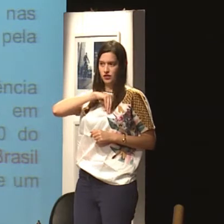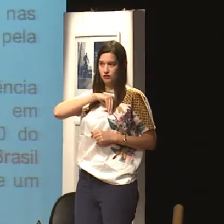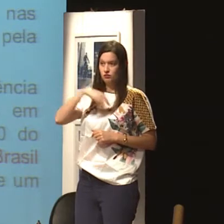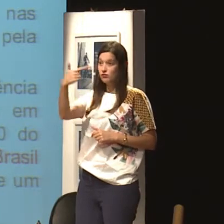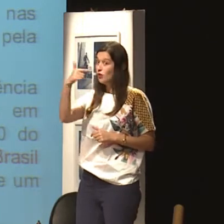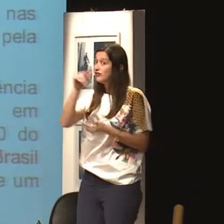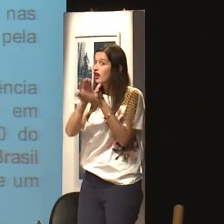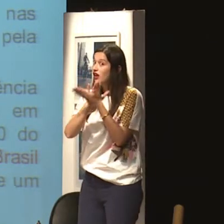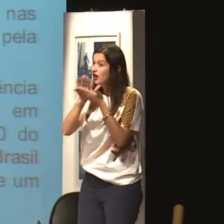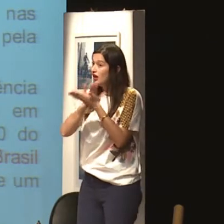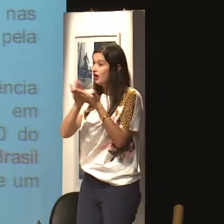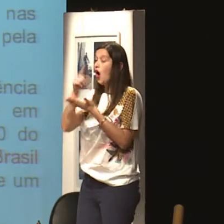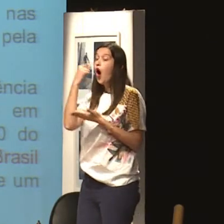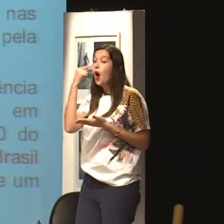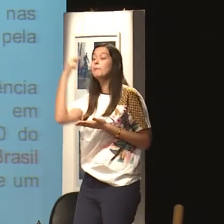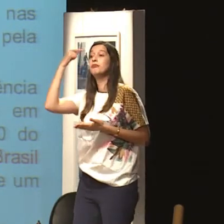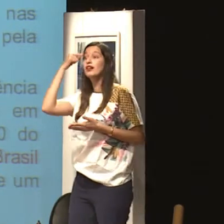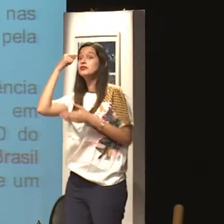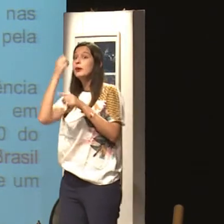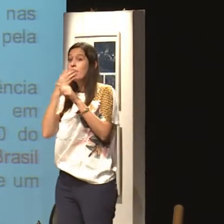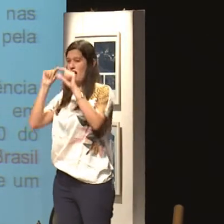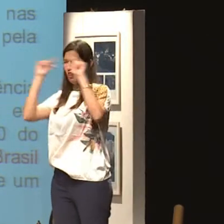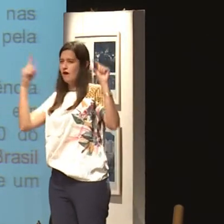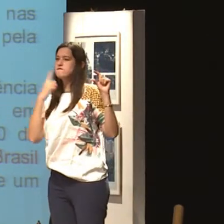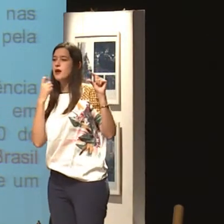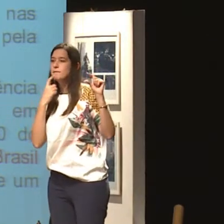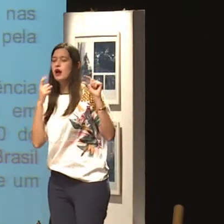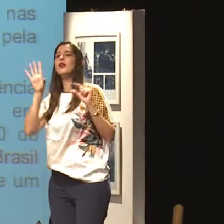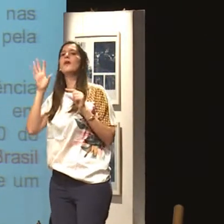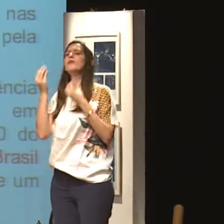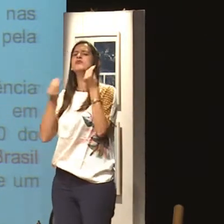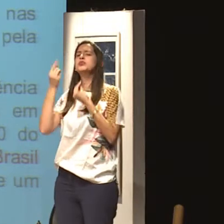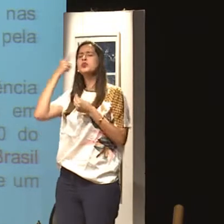E 53 milhões de pessoas com deficiência no Brasil não têm renda.